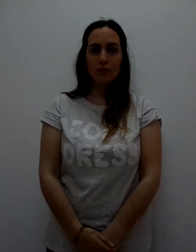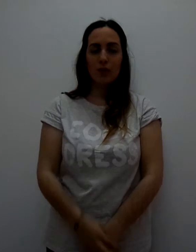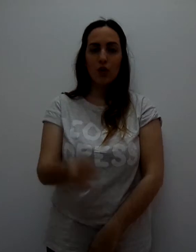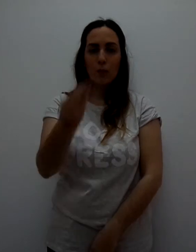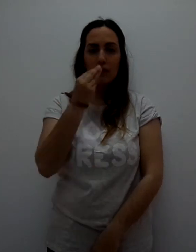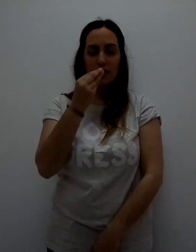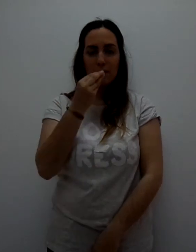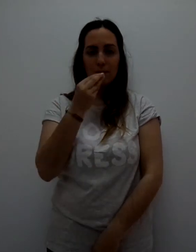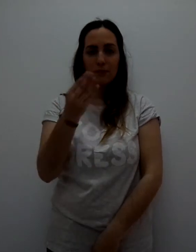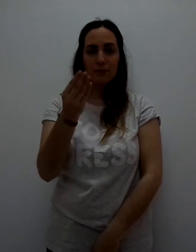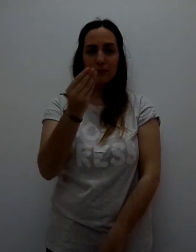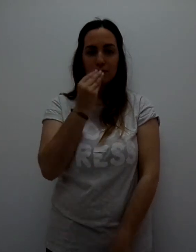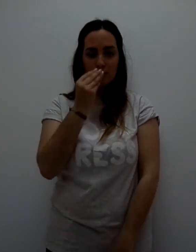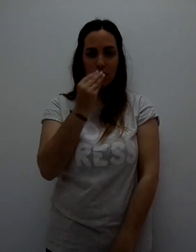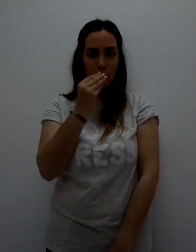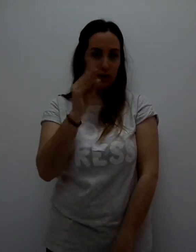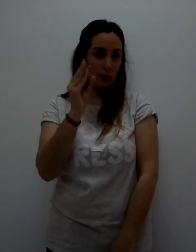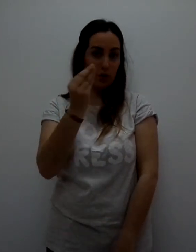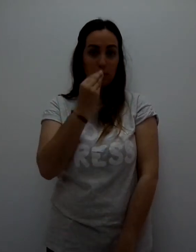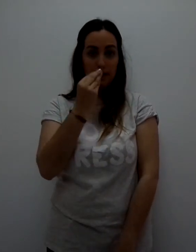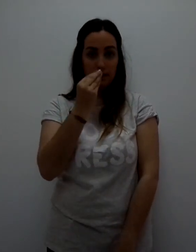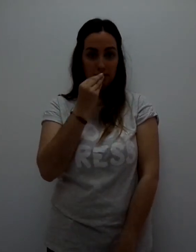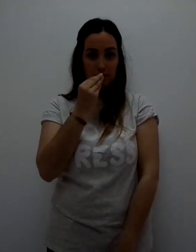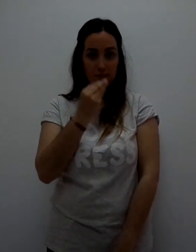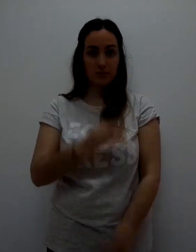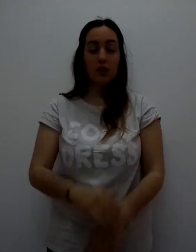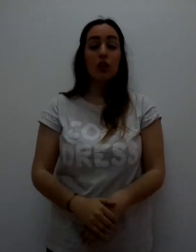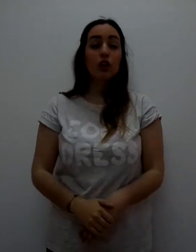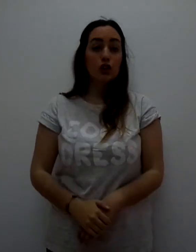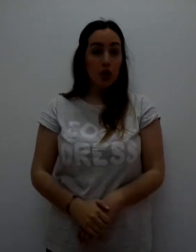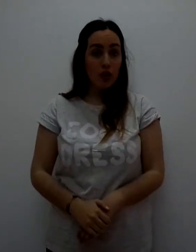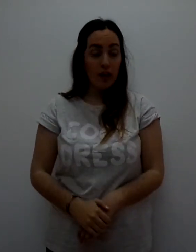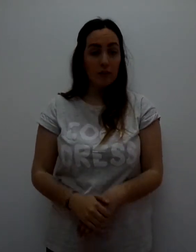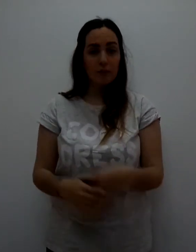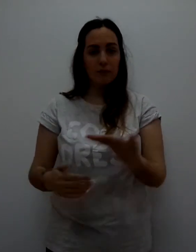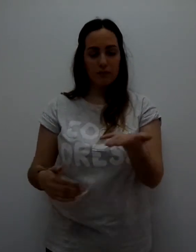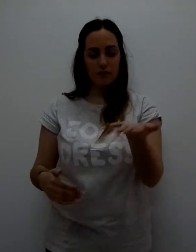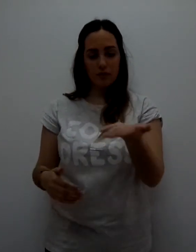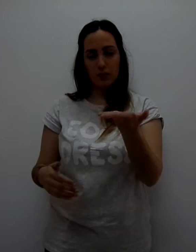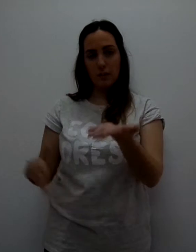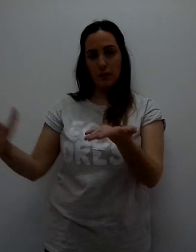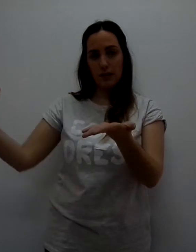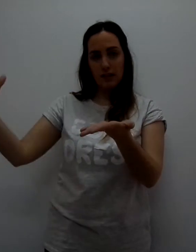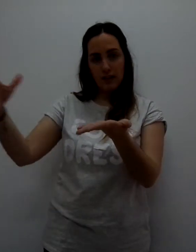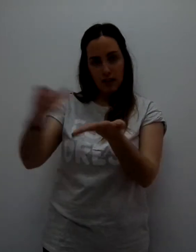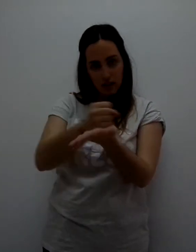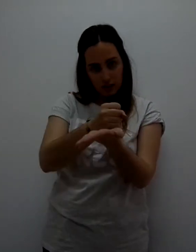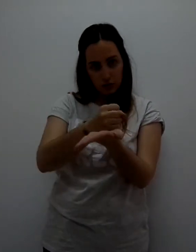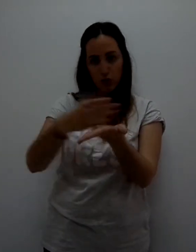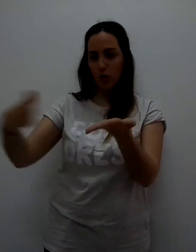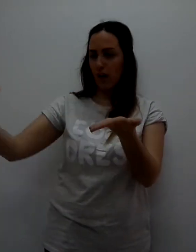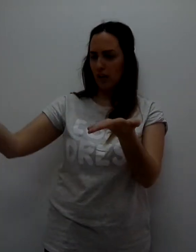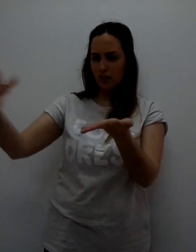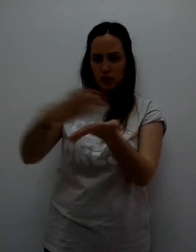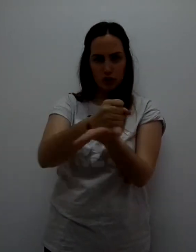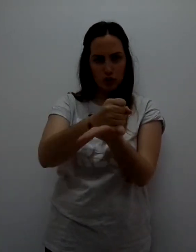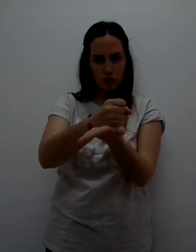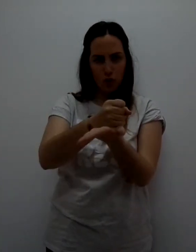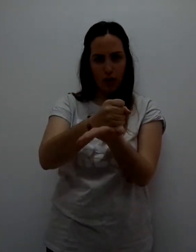Comida. Comer. Como comer. Toda. Sola para la izquierda. Toda. Toda.